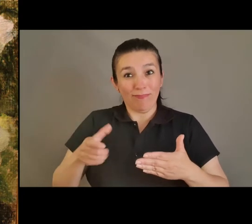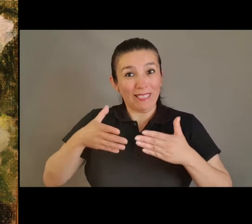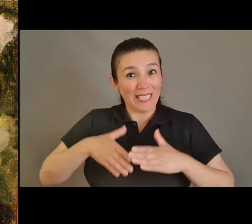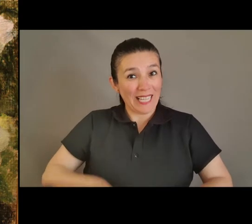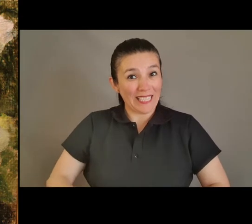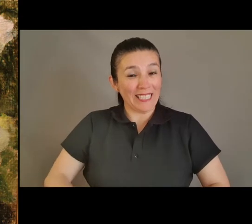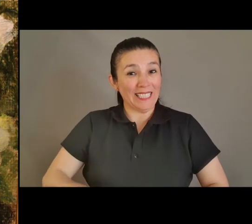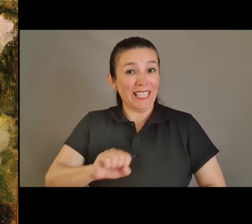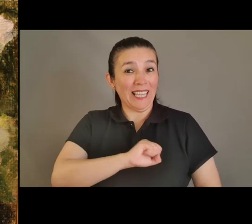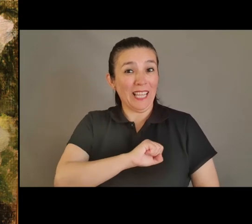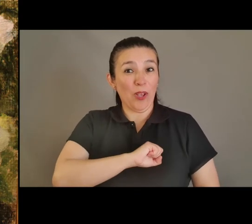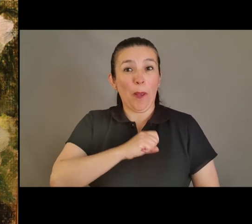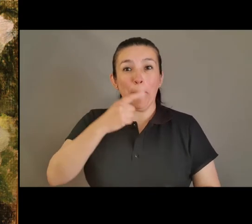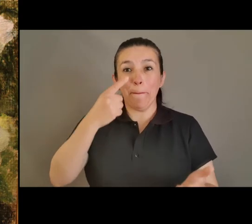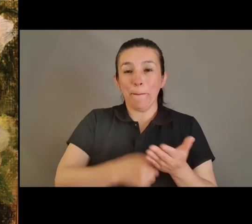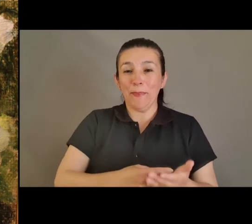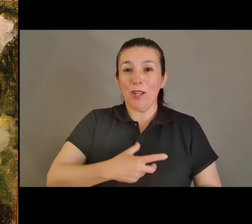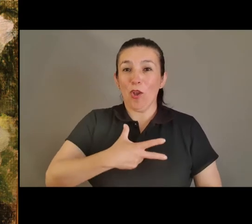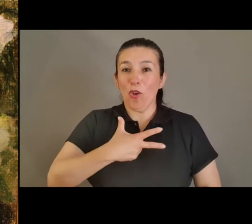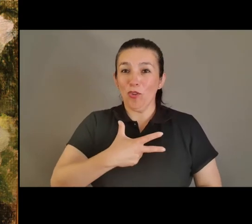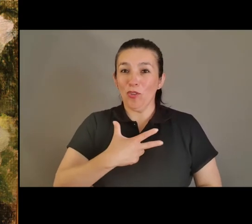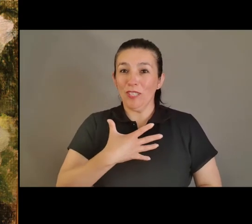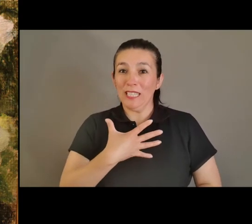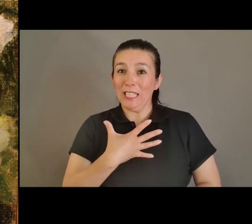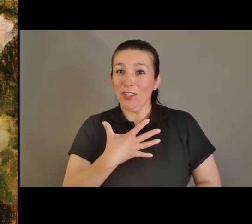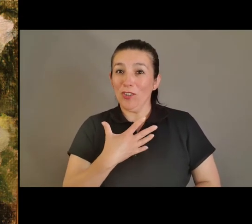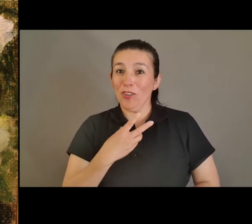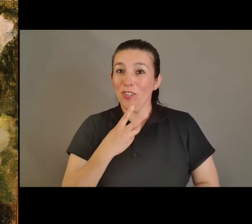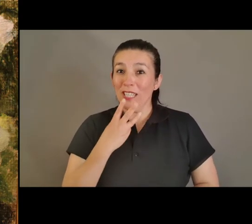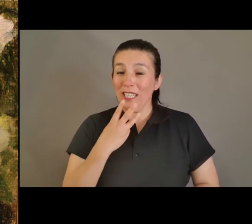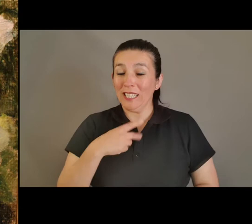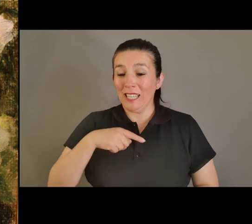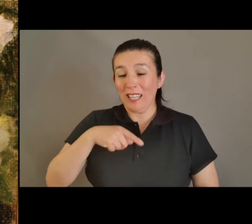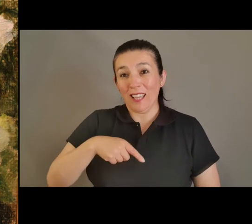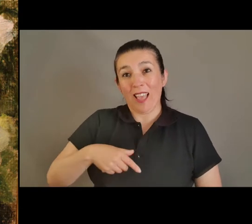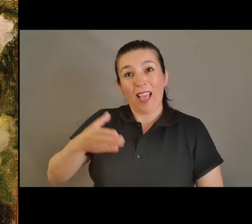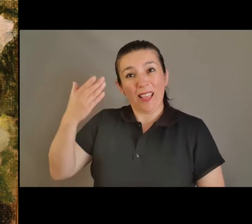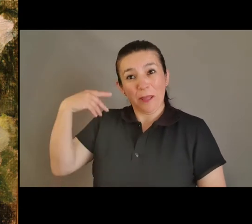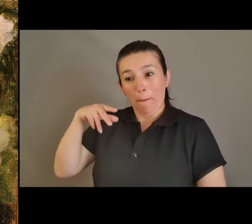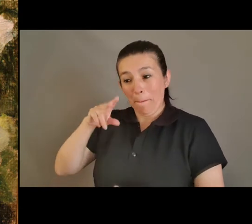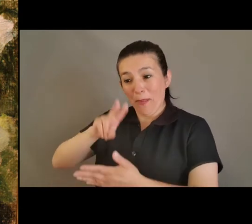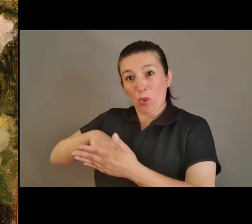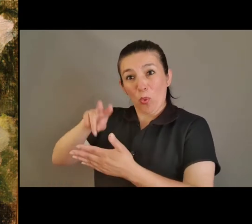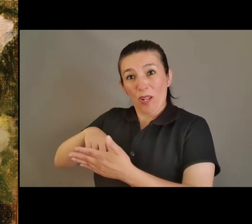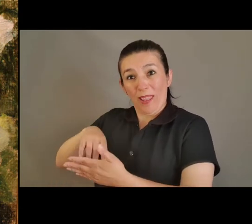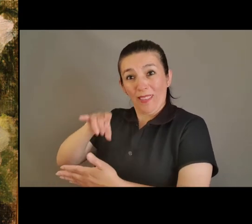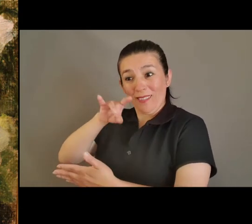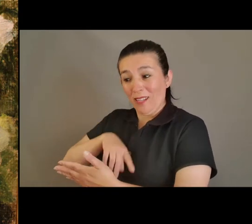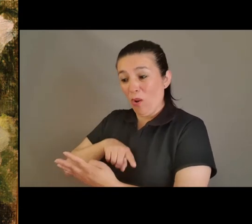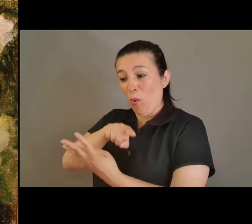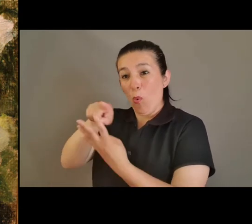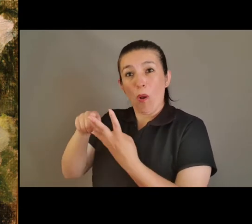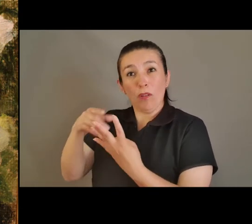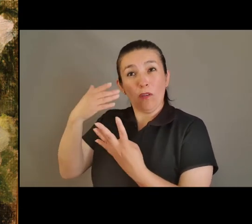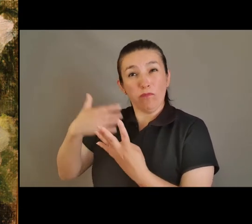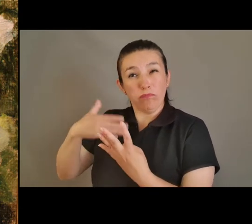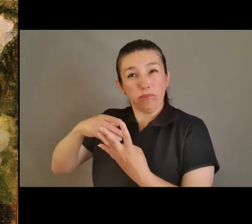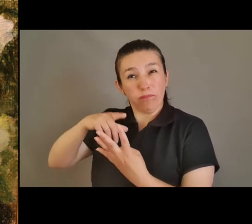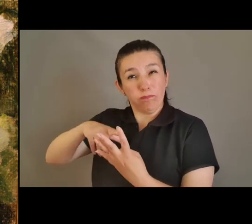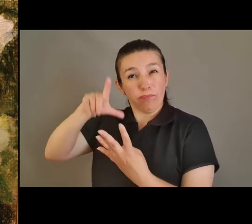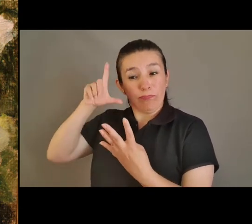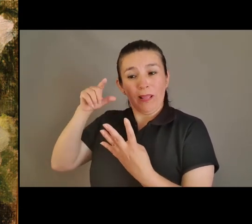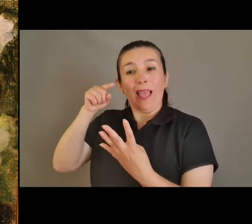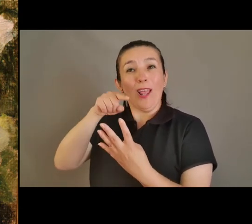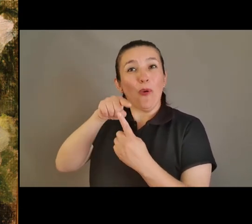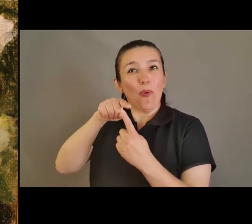Santiago en el año 1853 y fue uno de los cuatro grandes maestros de la pintura chilena, siendo